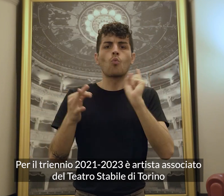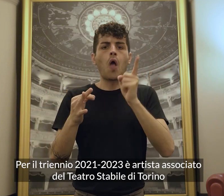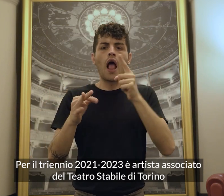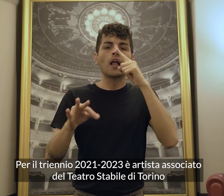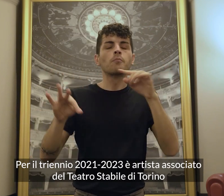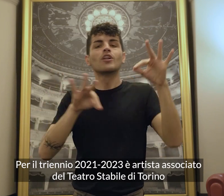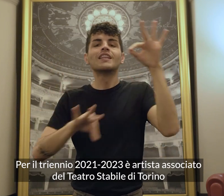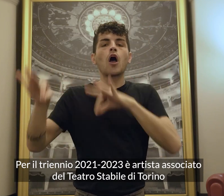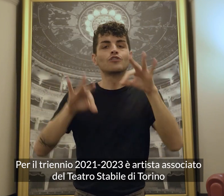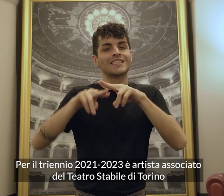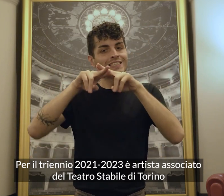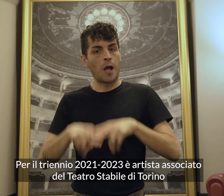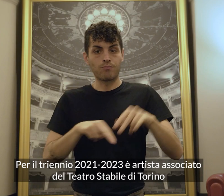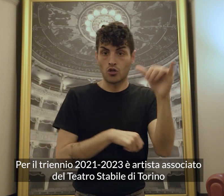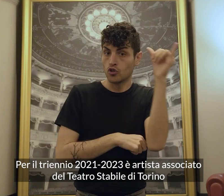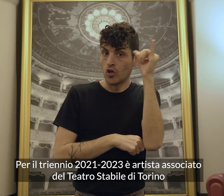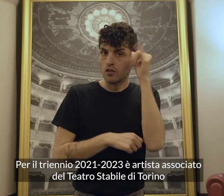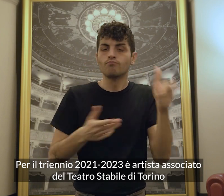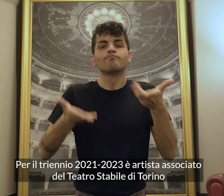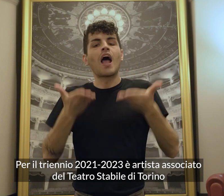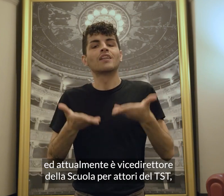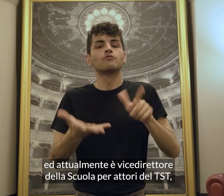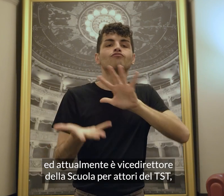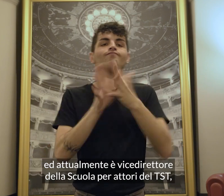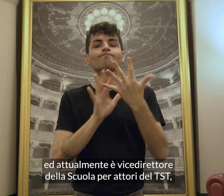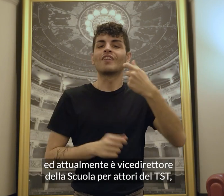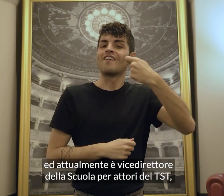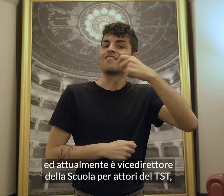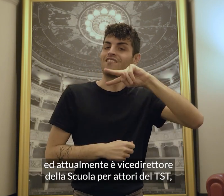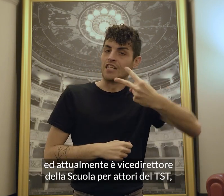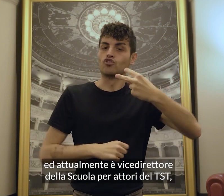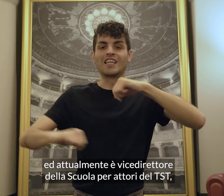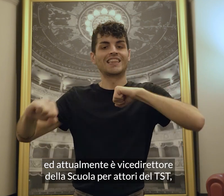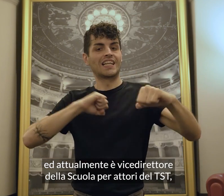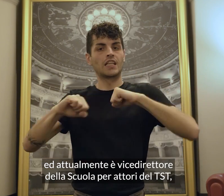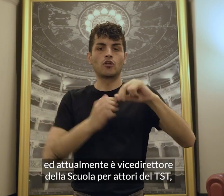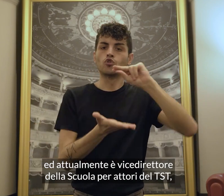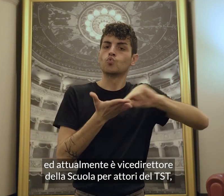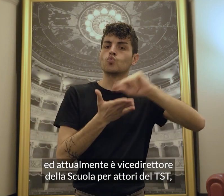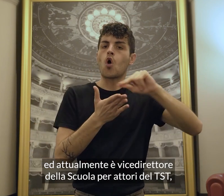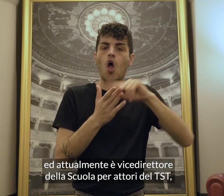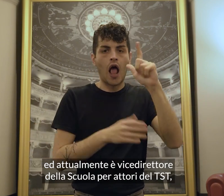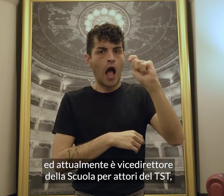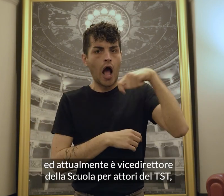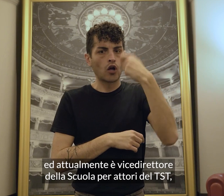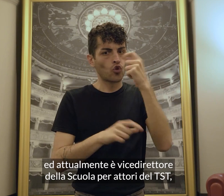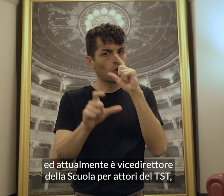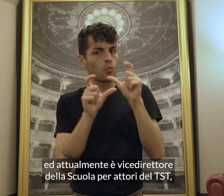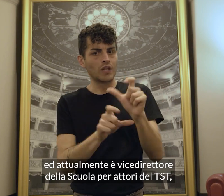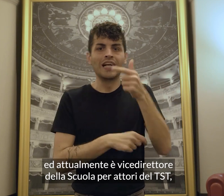associato del Teatro Stabile di Torino ed attualmente è vice direttore della Scuola per Attori del